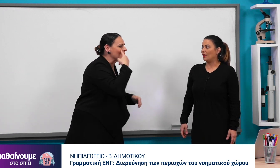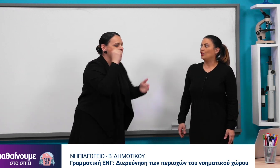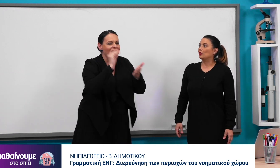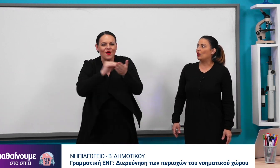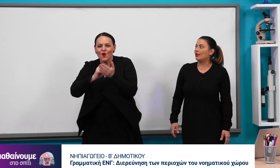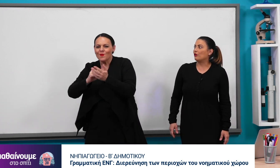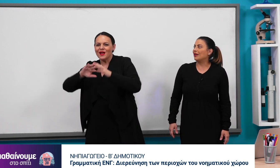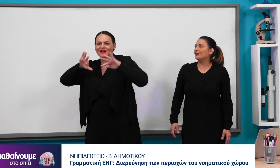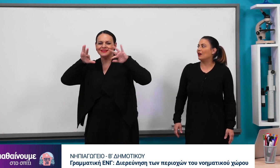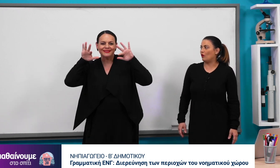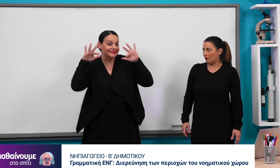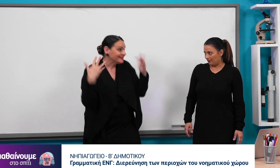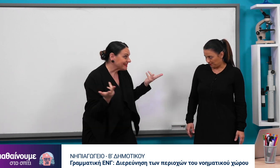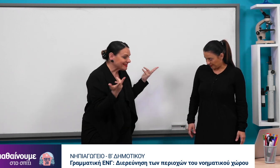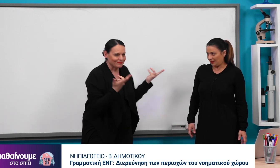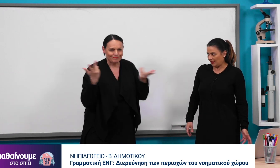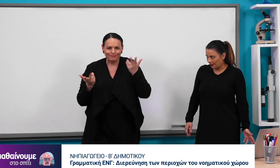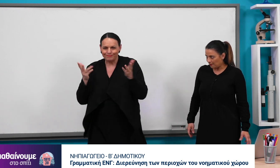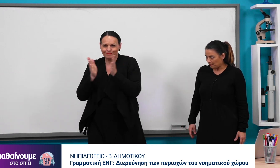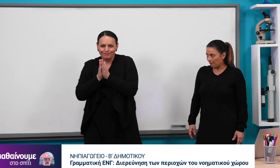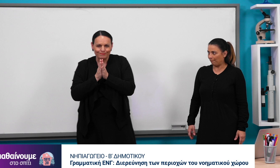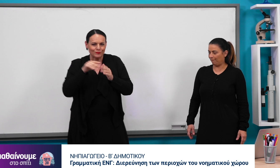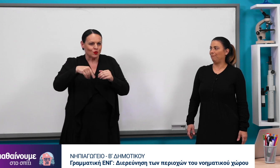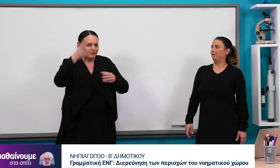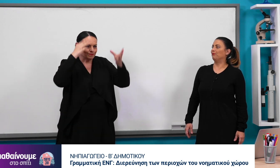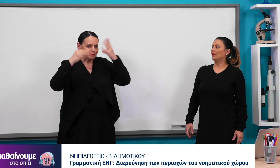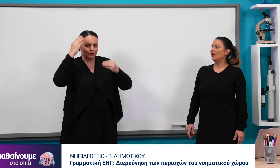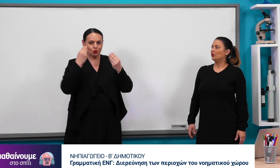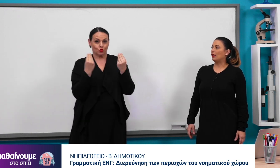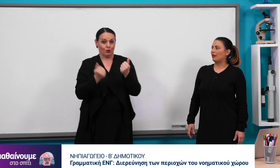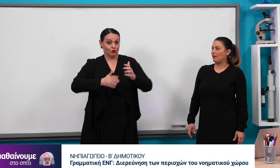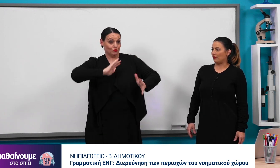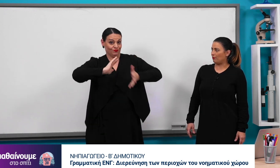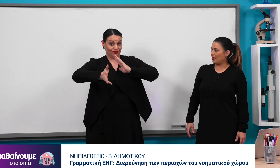Τώρα θα δούμε κάτι ακόμα. Τι? Δηλαδή, τώρα θα μάθουμε